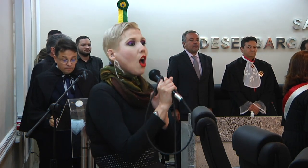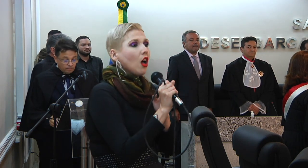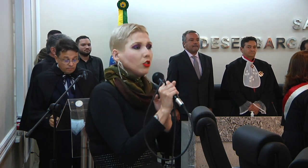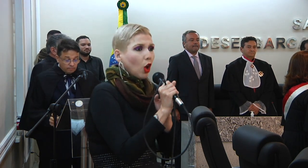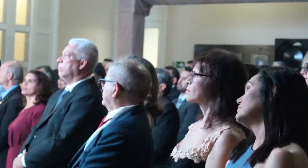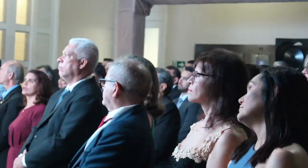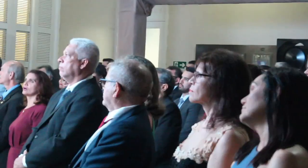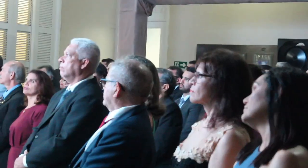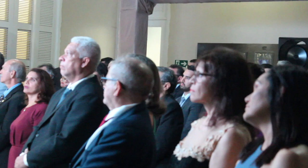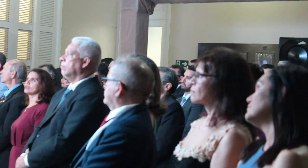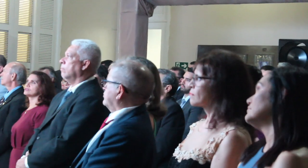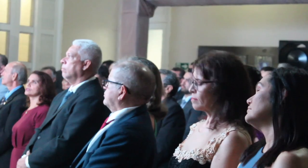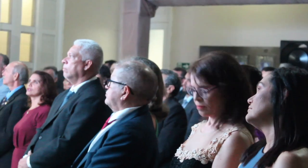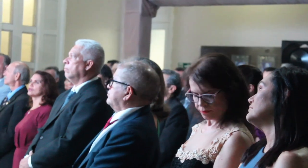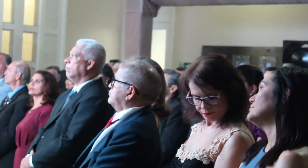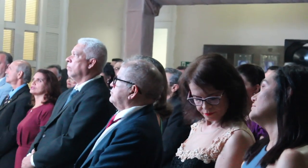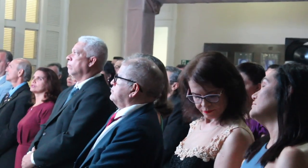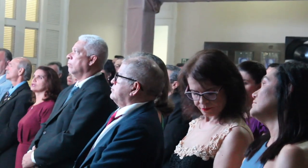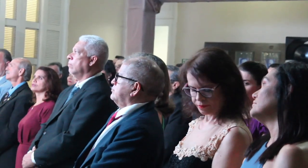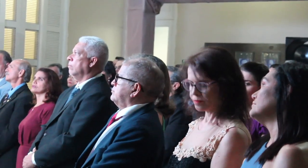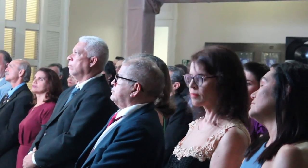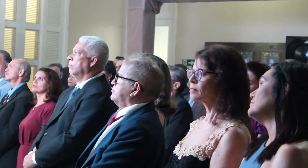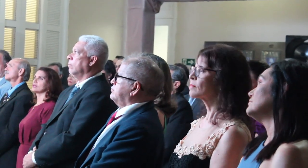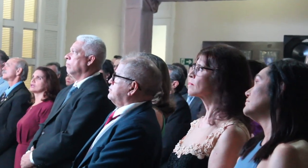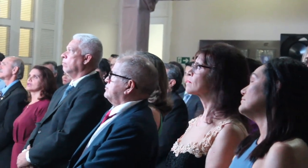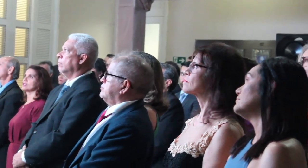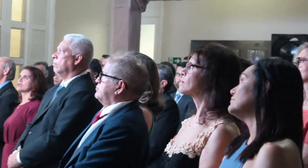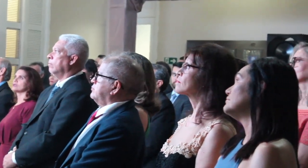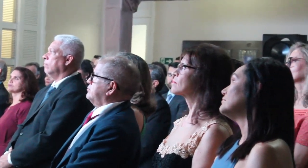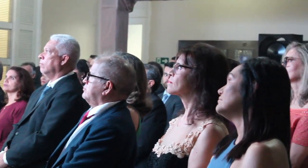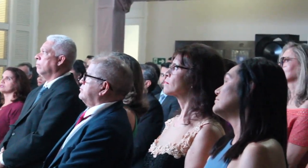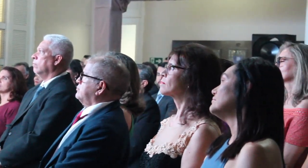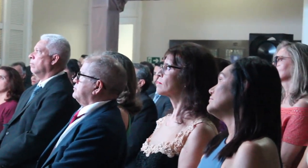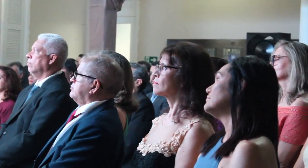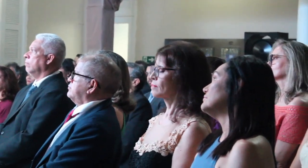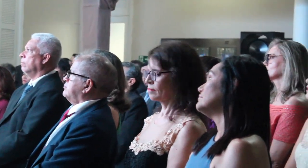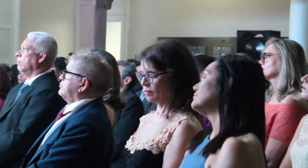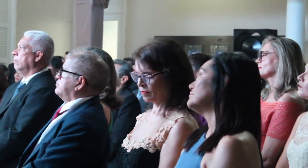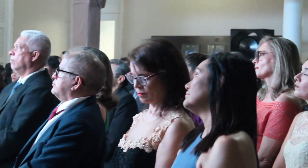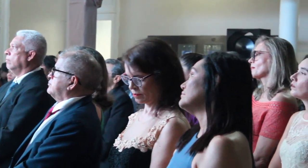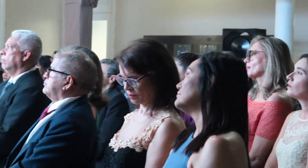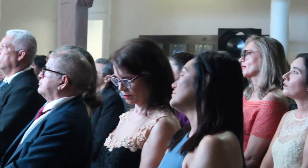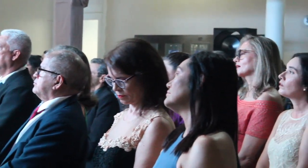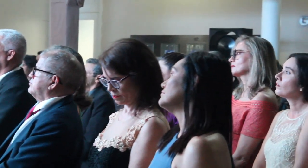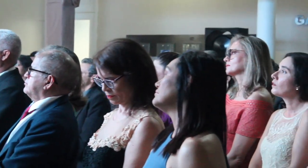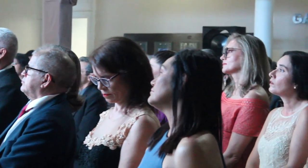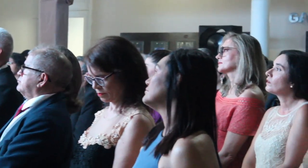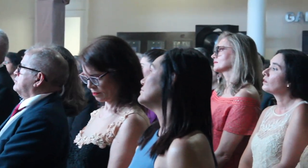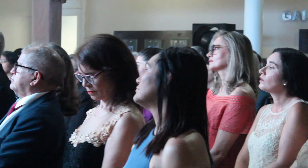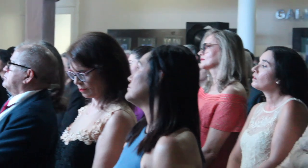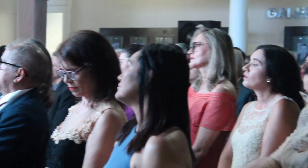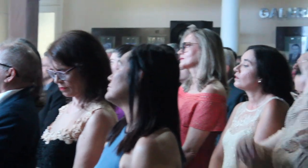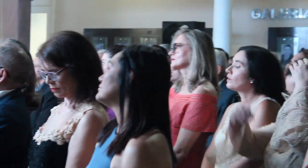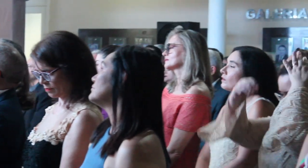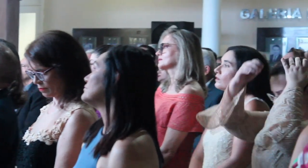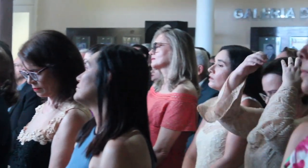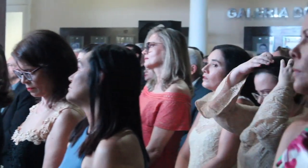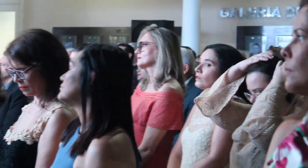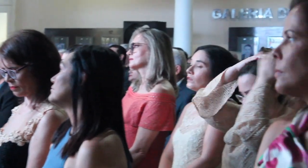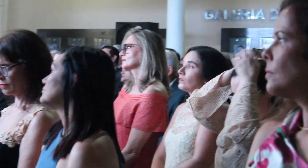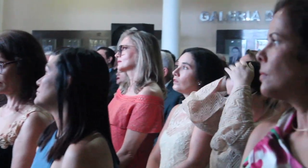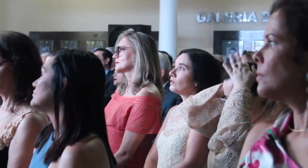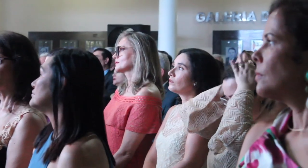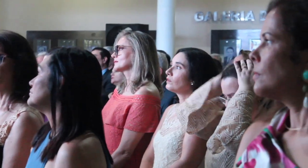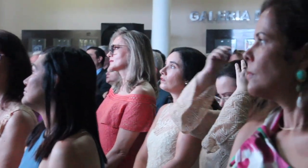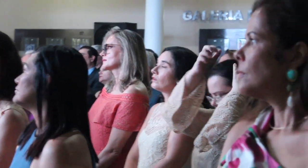nossos bosques têm mais vida nossa vida em teu